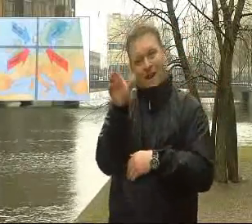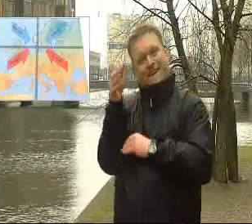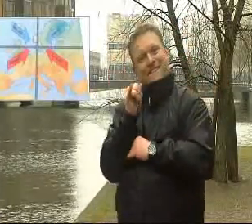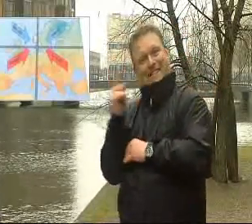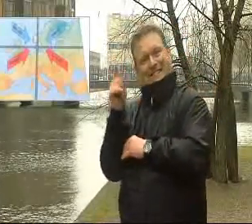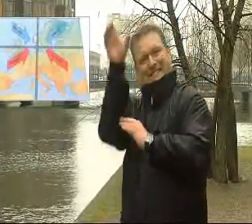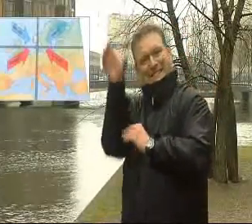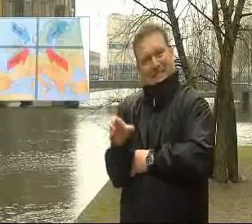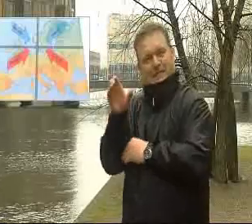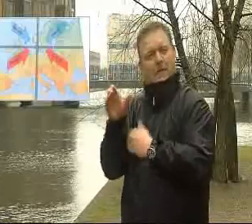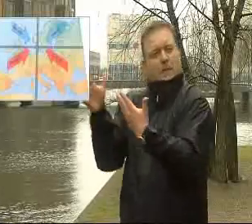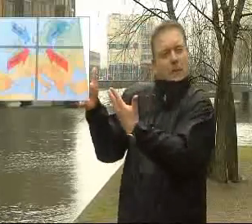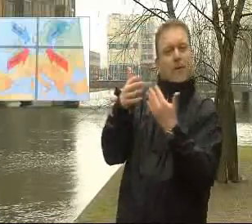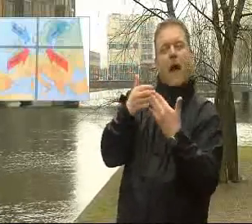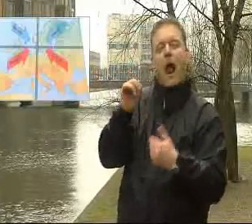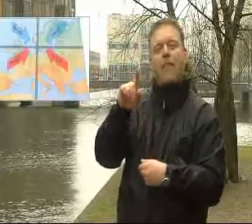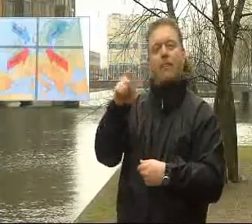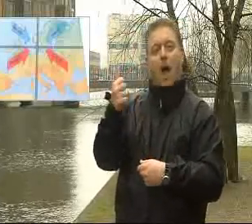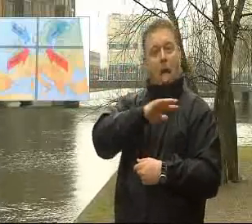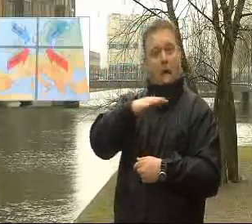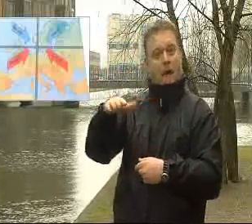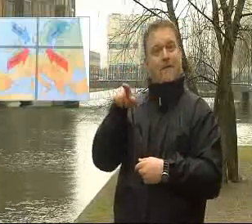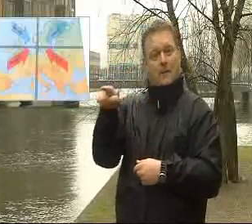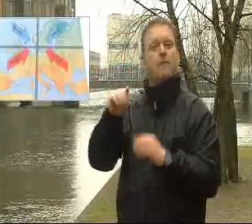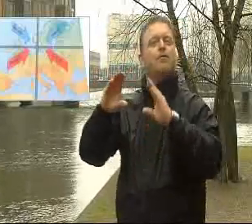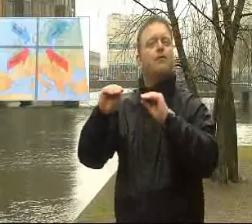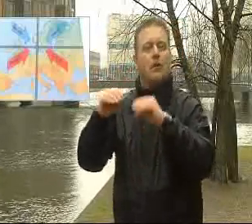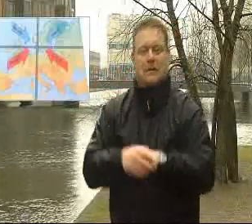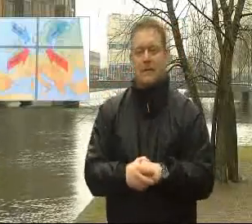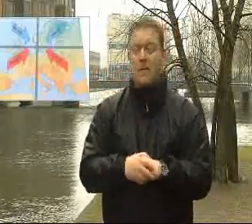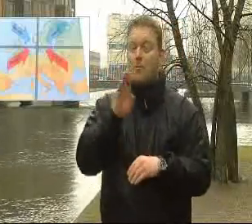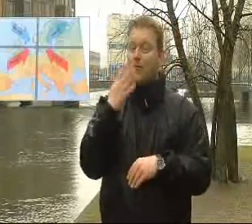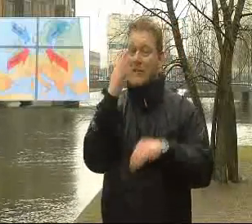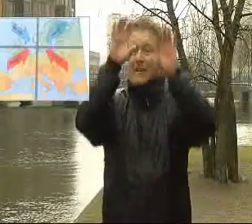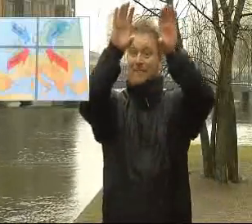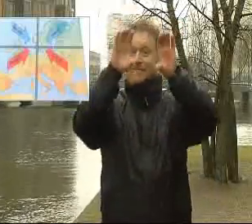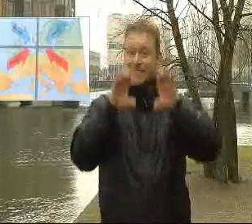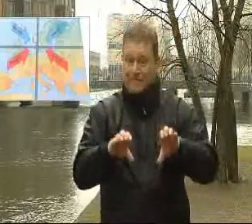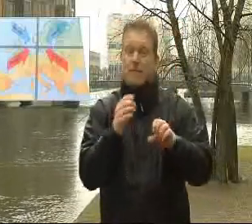Disse fire hovedretninger danner et kors, og i de fire firkanter dannes sig fire almindelige værretyper.